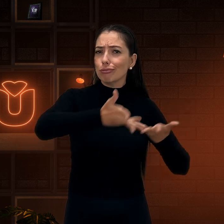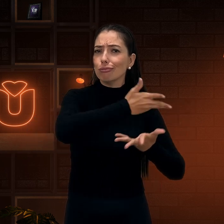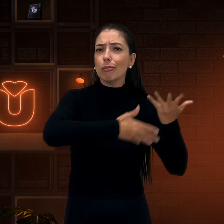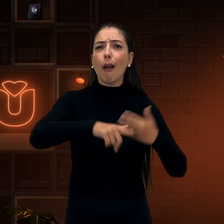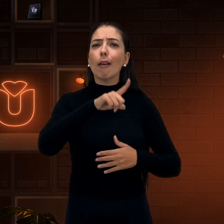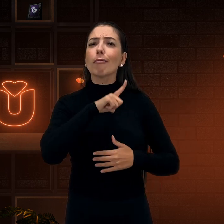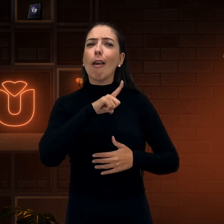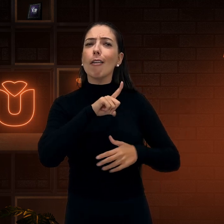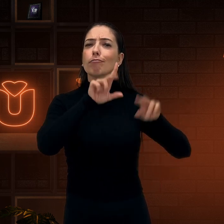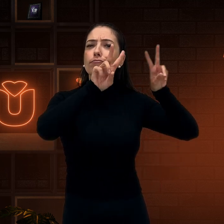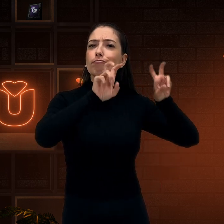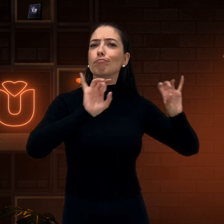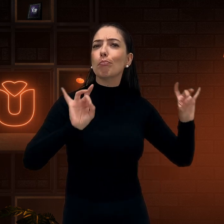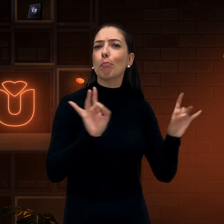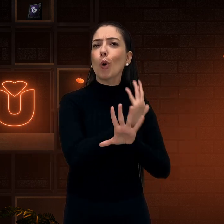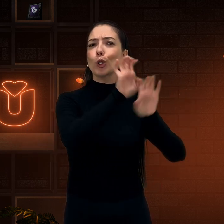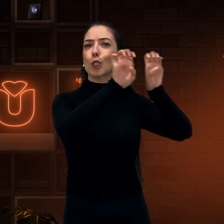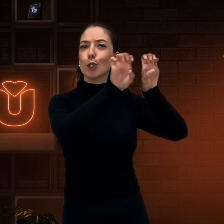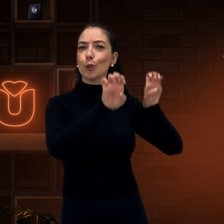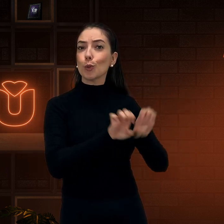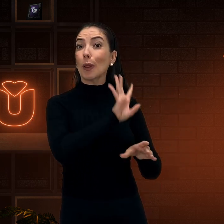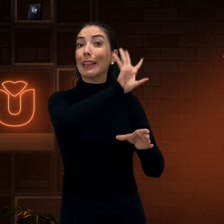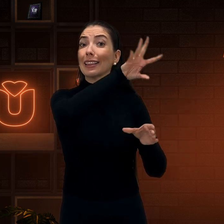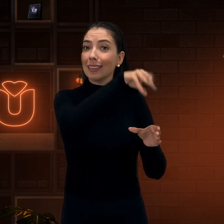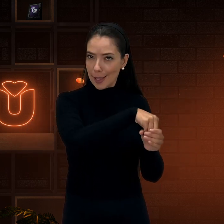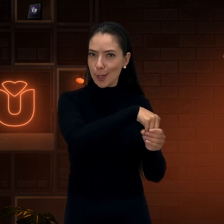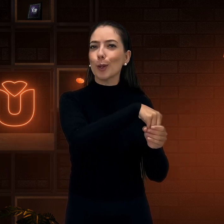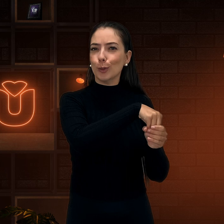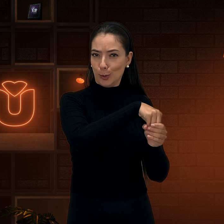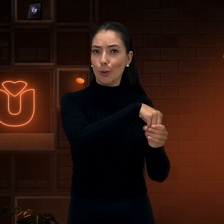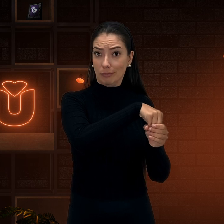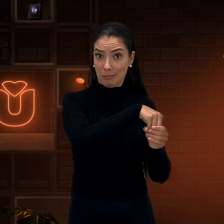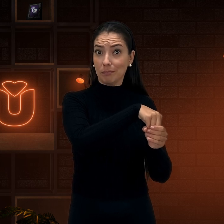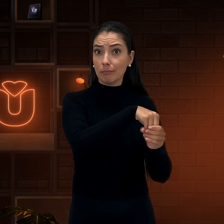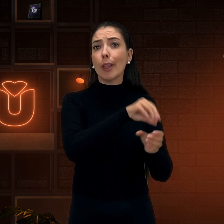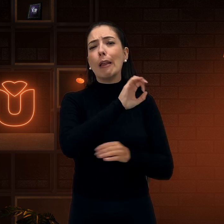feito esta troca em Libras. Toda a estrutura da escola bilingüe é em língua de sinais.